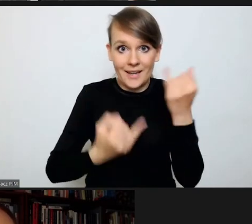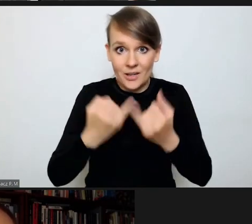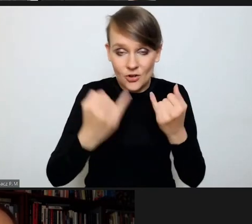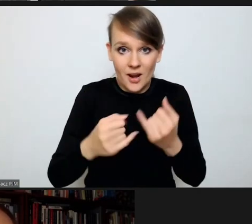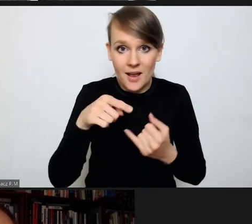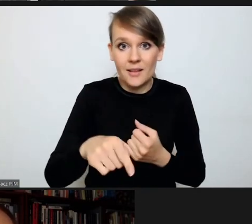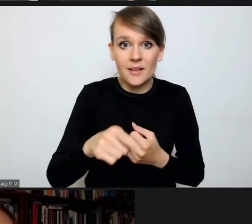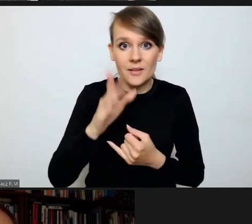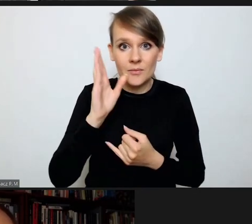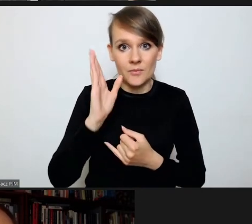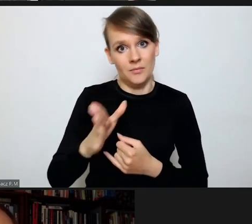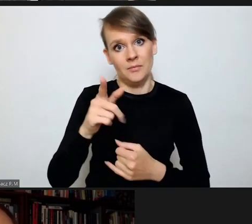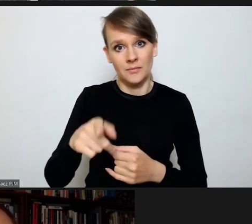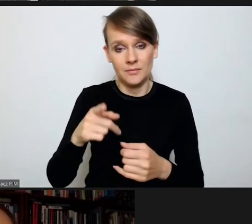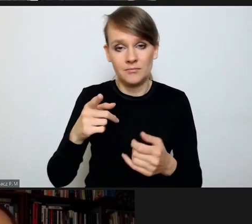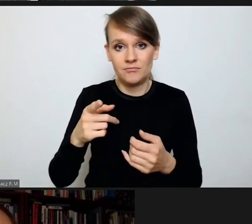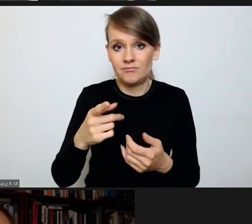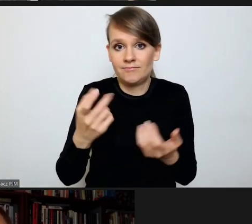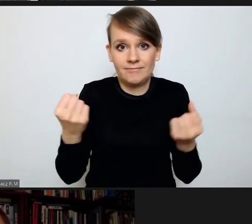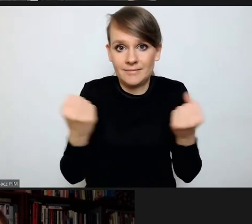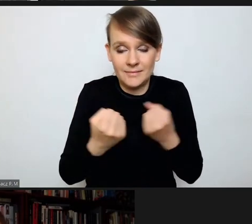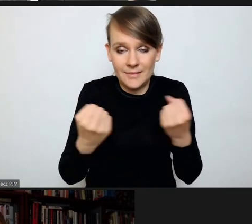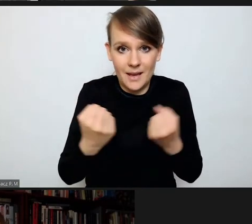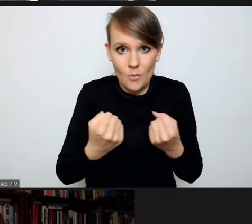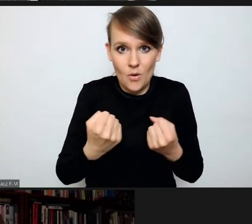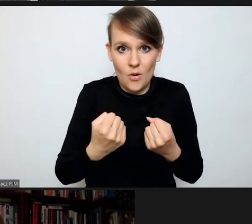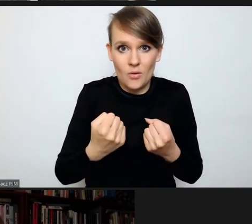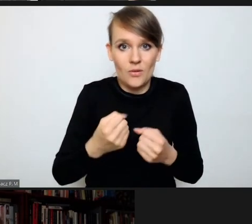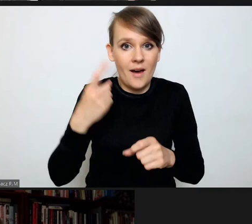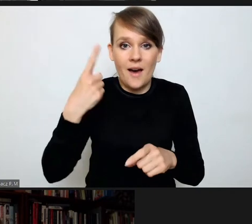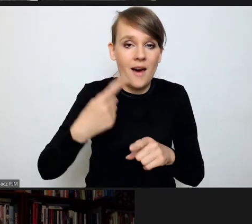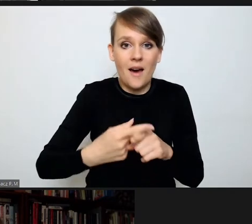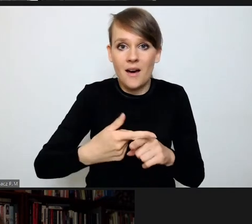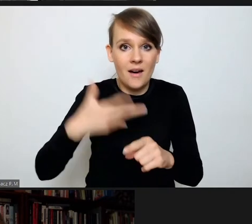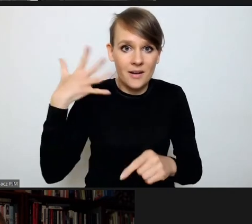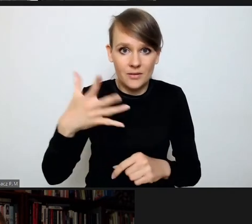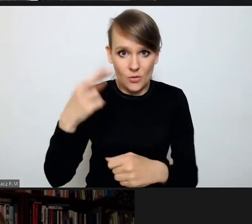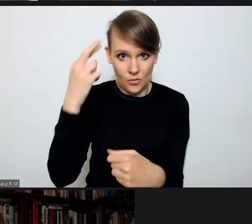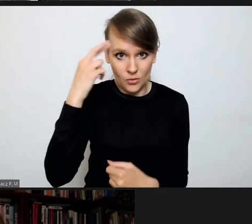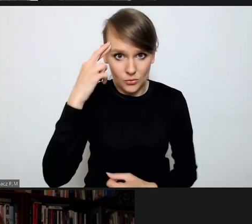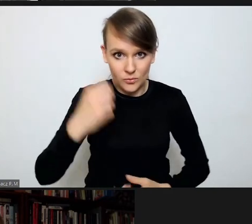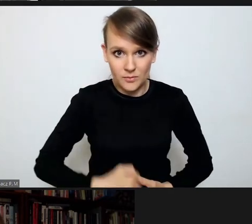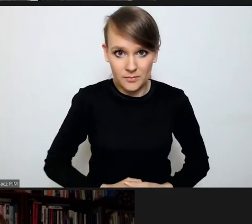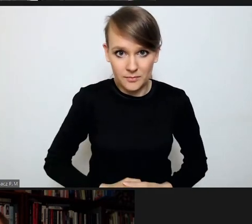nadmiernie rygorystycznie i skrajnie rozumie.